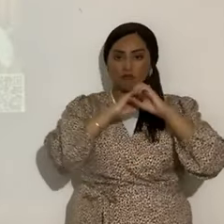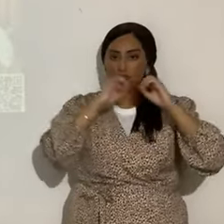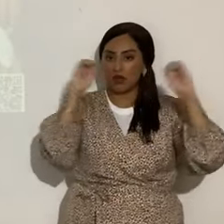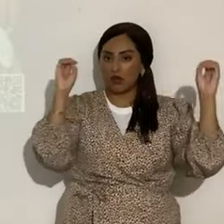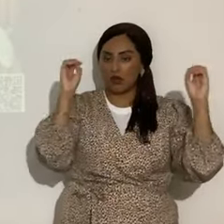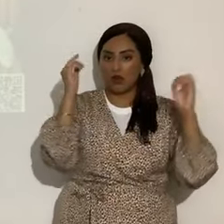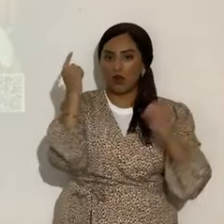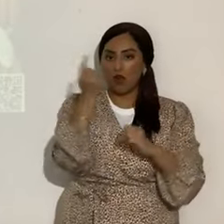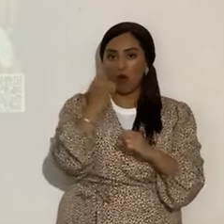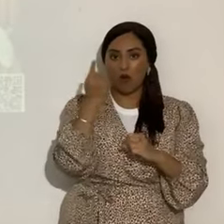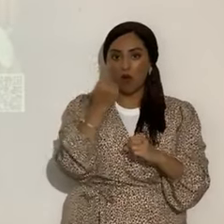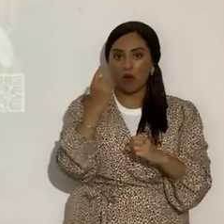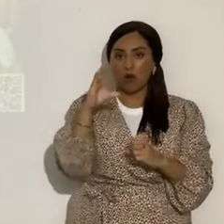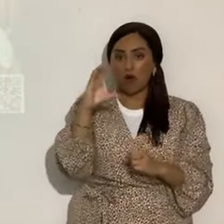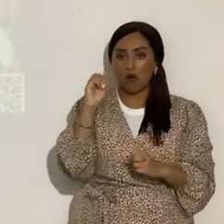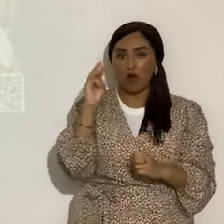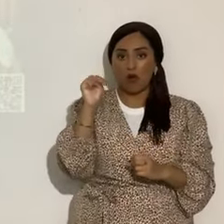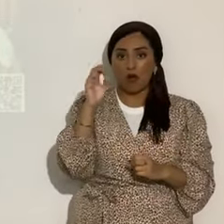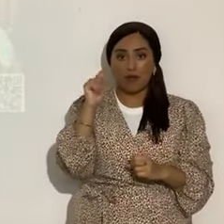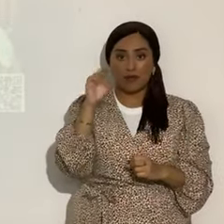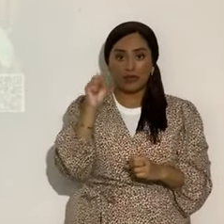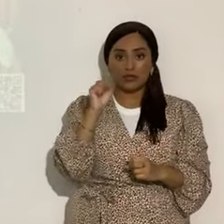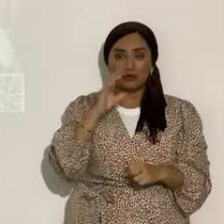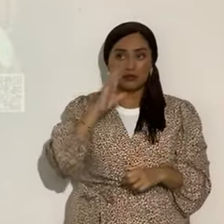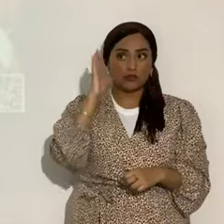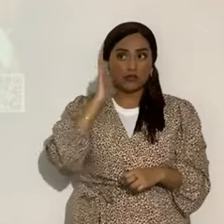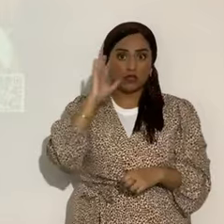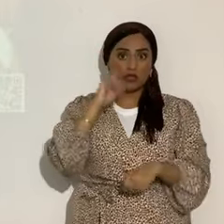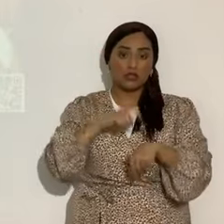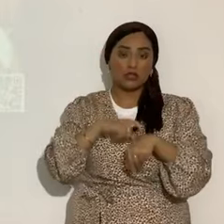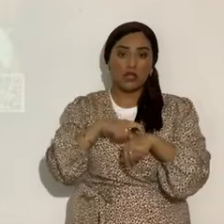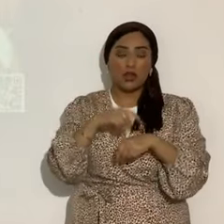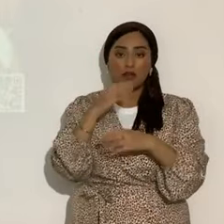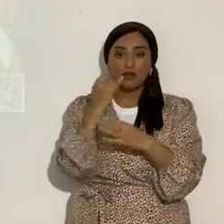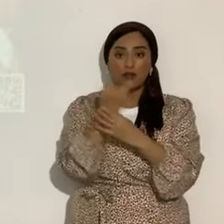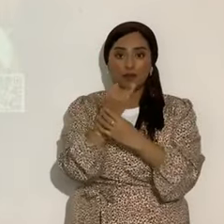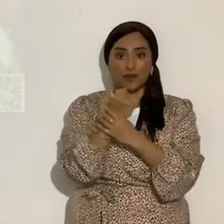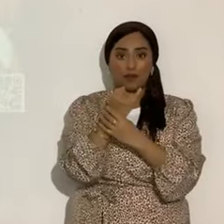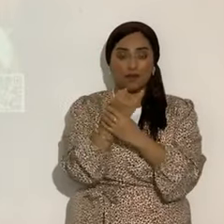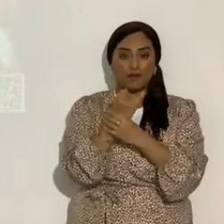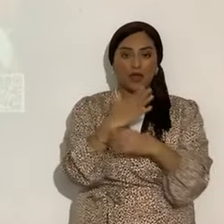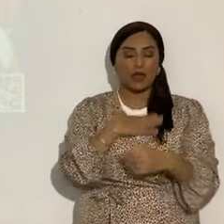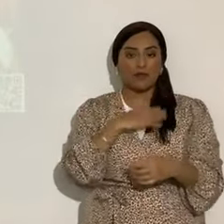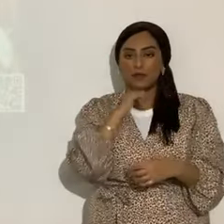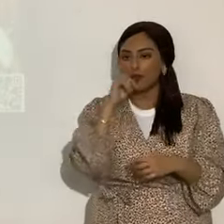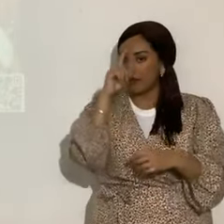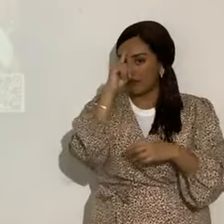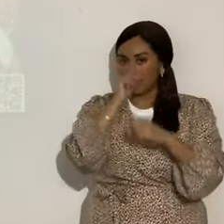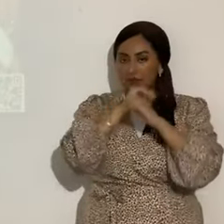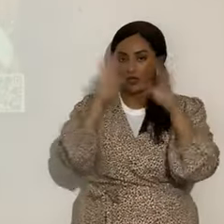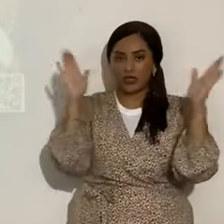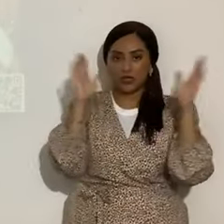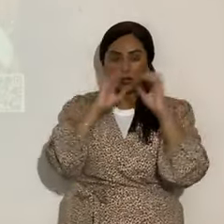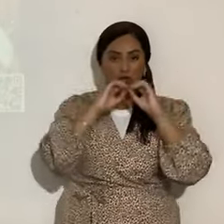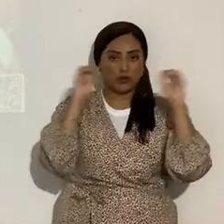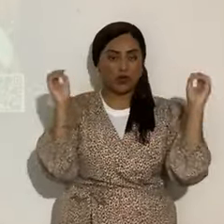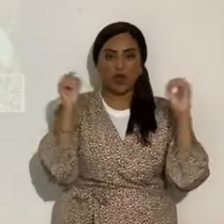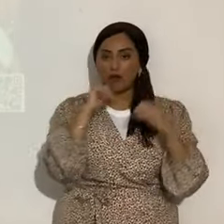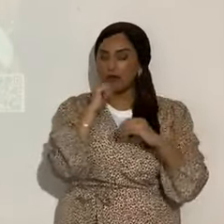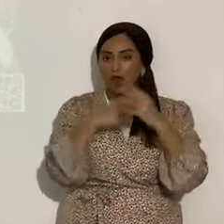que los cometas en aquel tiempo de Jeremías, dije que no iba yo a inventar nada. O no le voy a agregar a la Biblia.